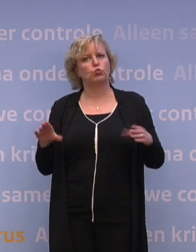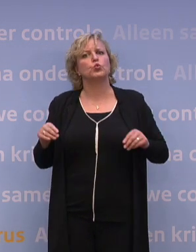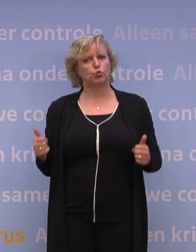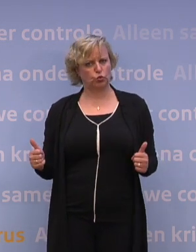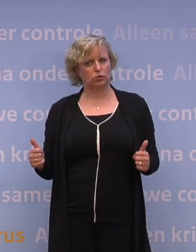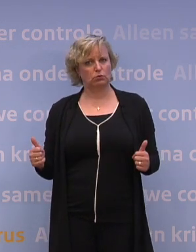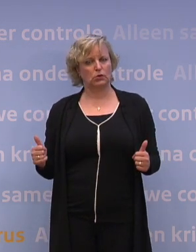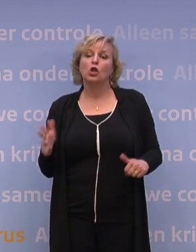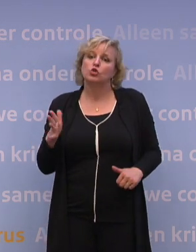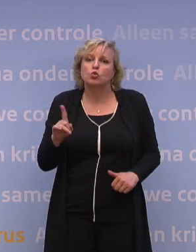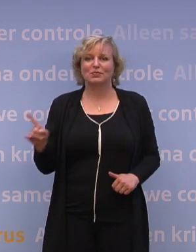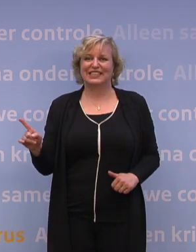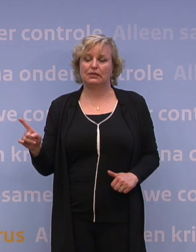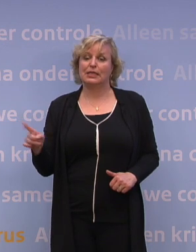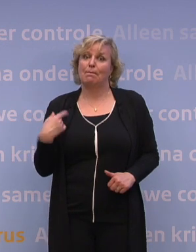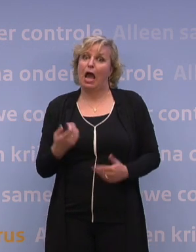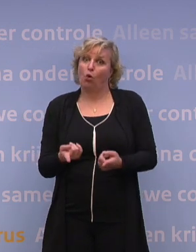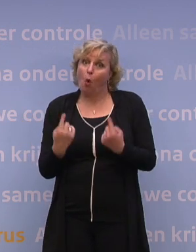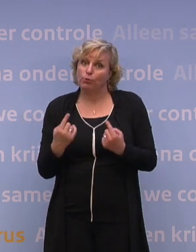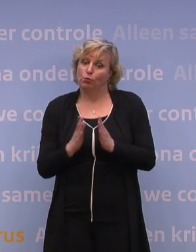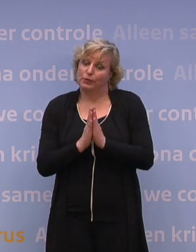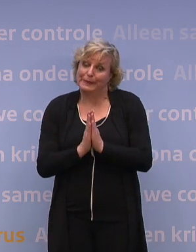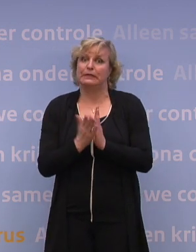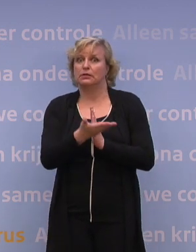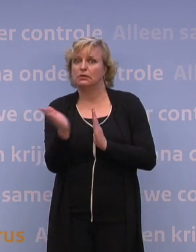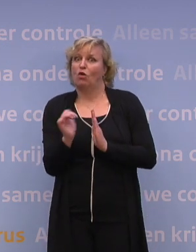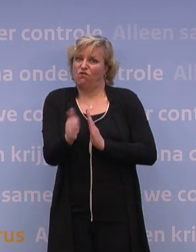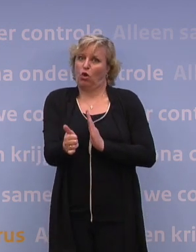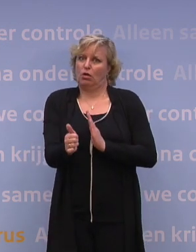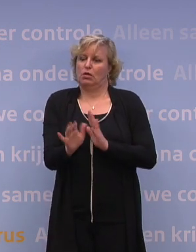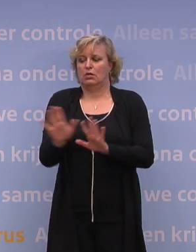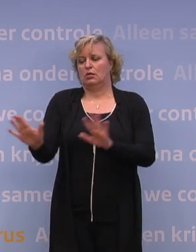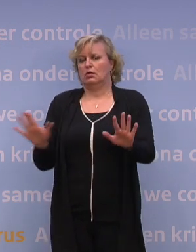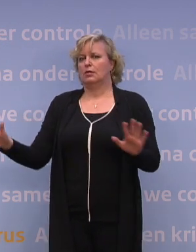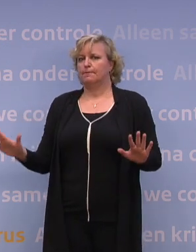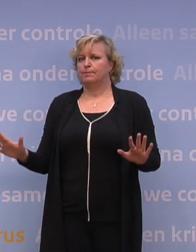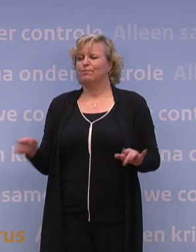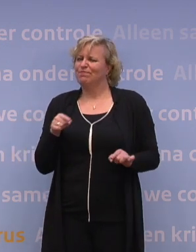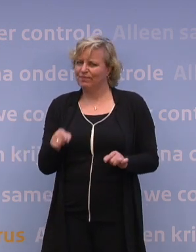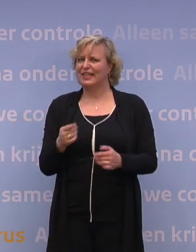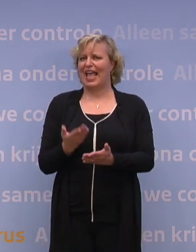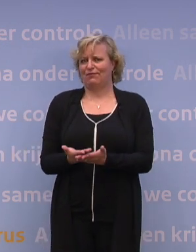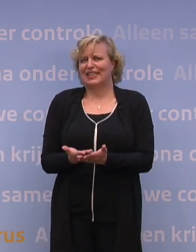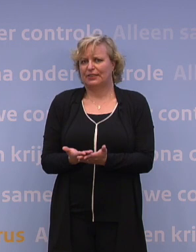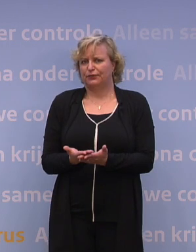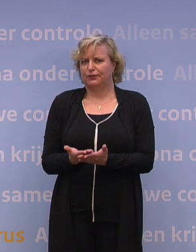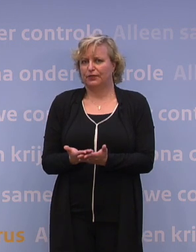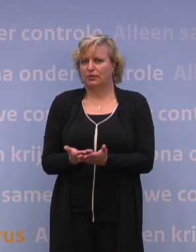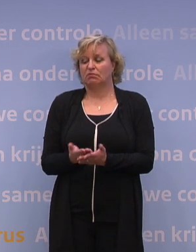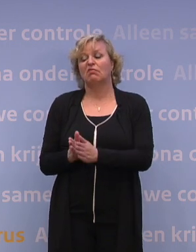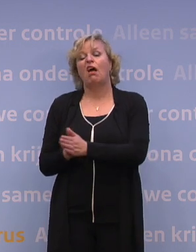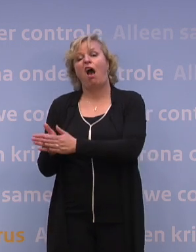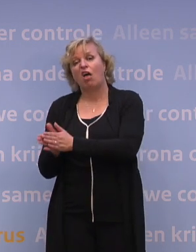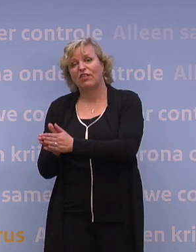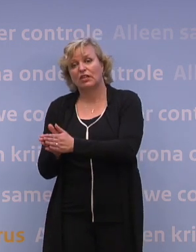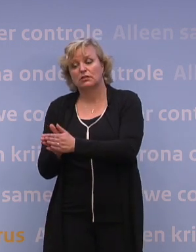is dan niet goed. En mijn oproep aan iedereen is, hou je eraan? Want het is het meest effectieve, naast je handen wassen